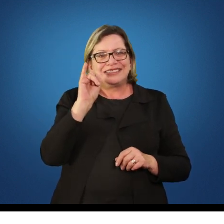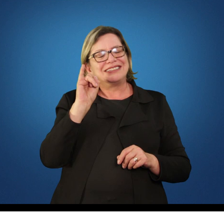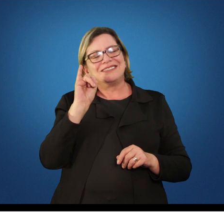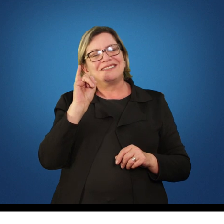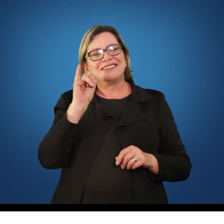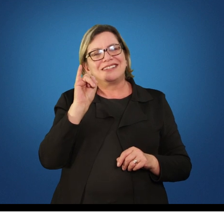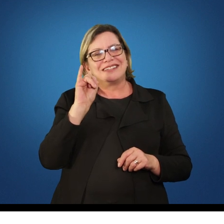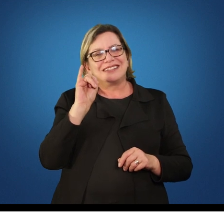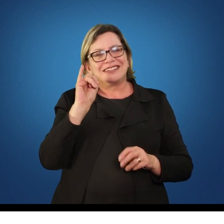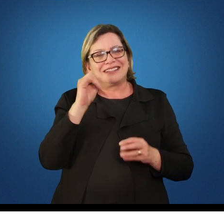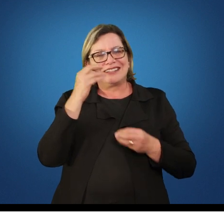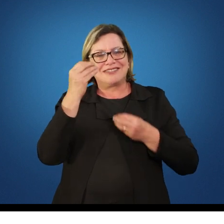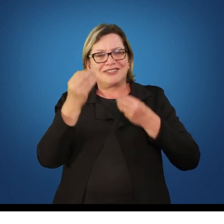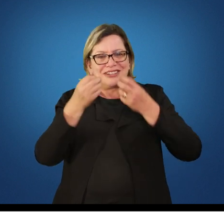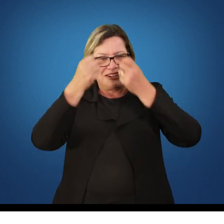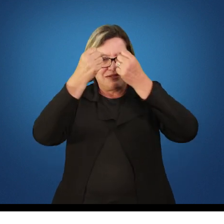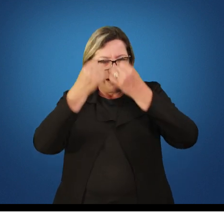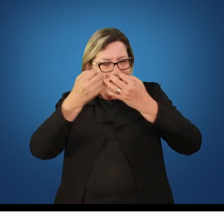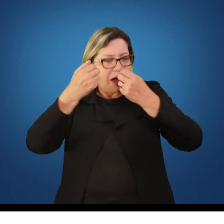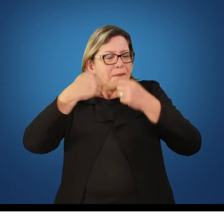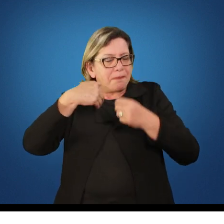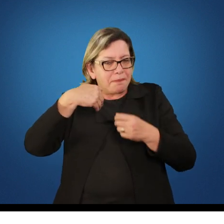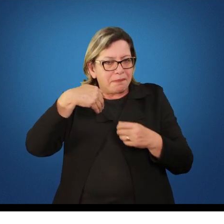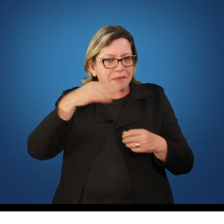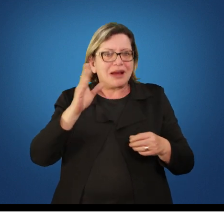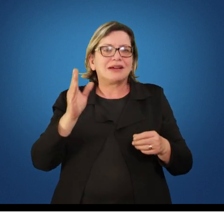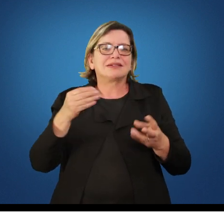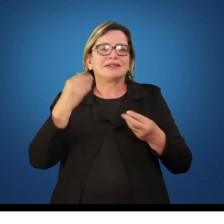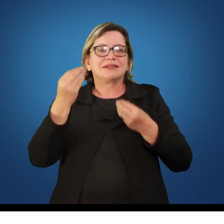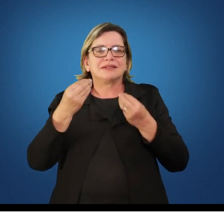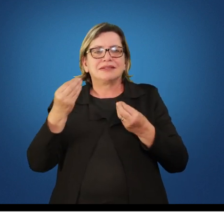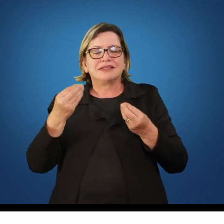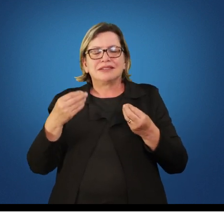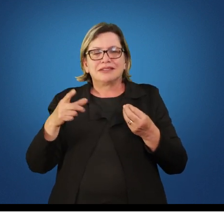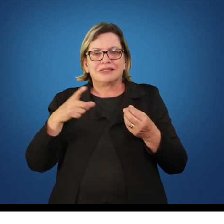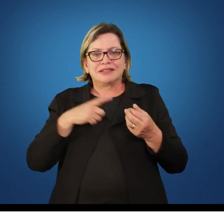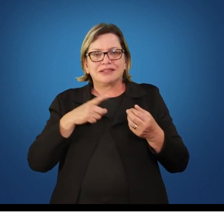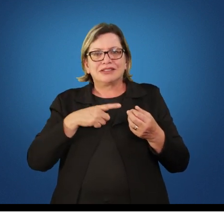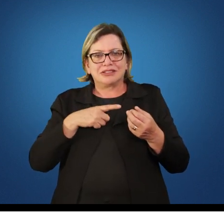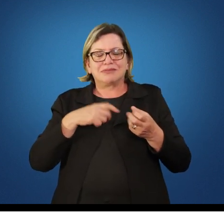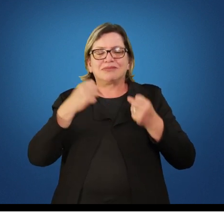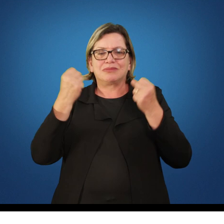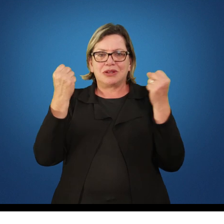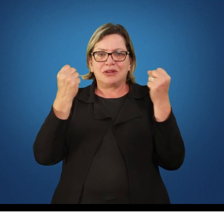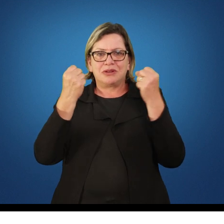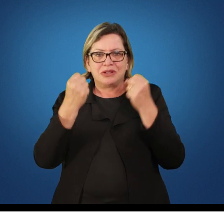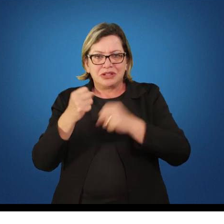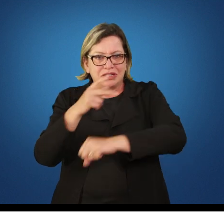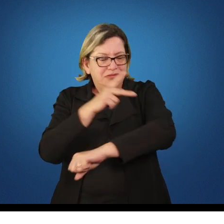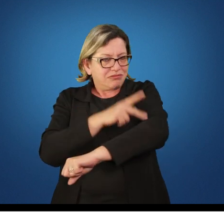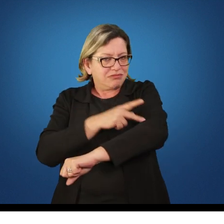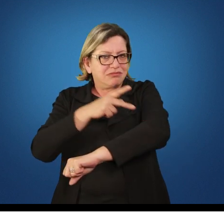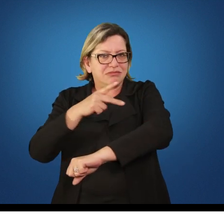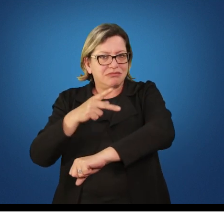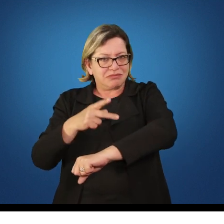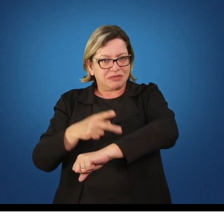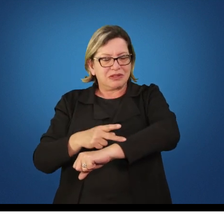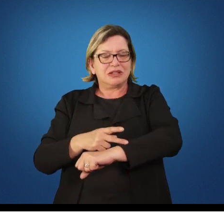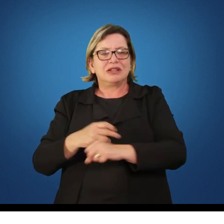colocar mais elementos em unidades dentro da pedagogia dentro do ensino nós encontraremos